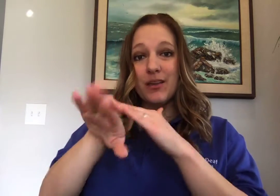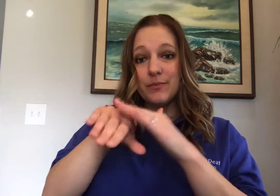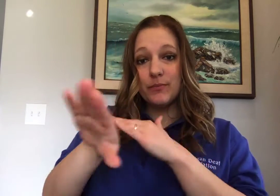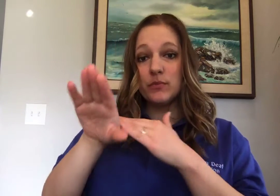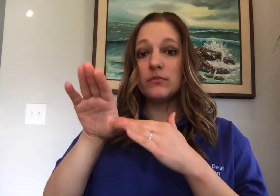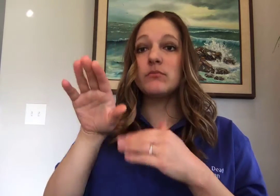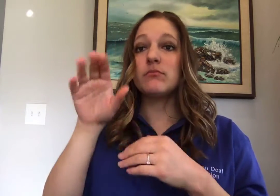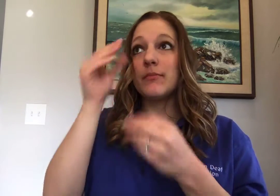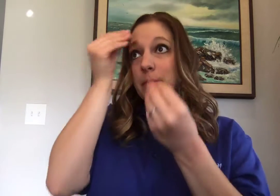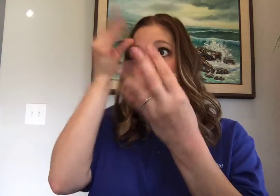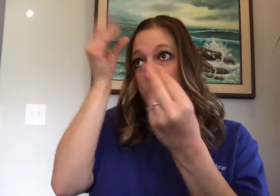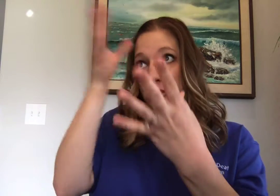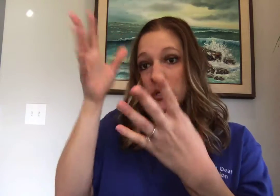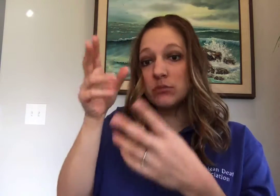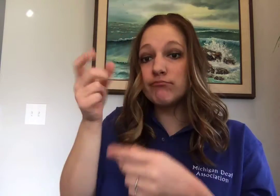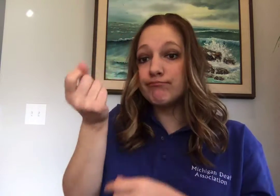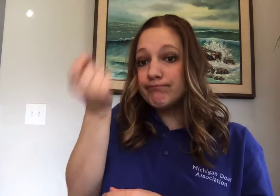Fala Fala de ao seu